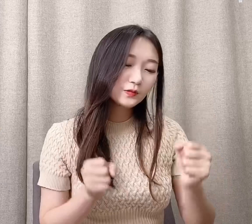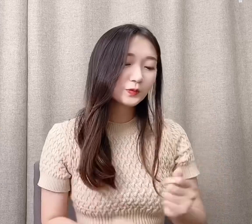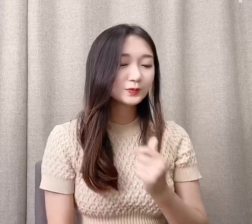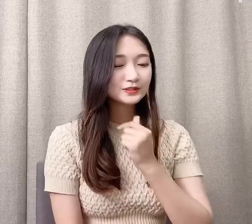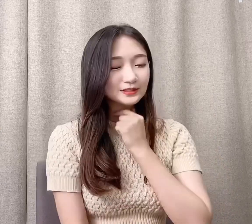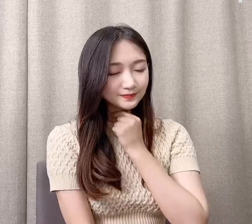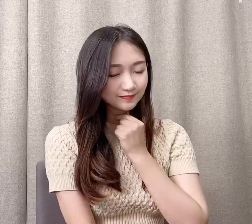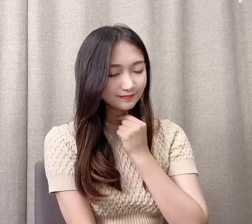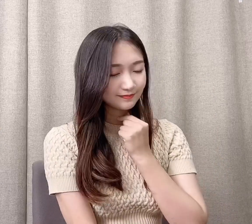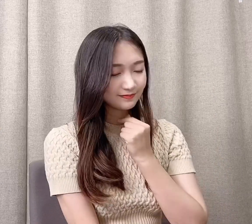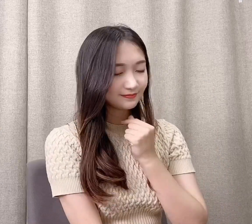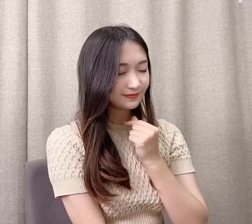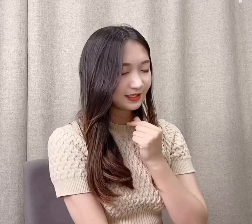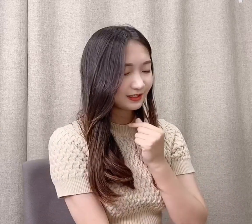싶다고